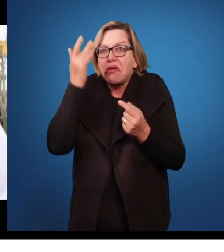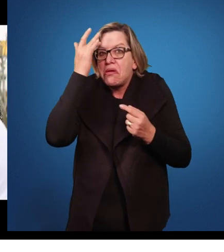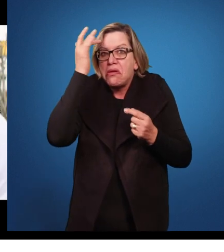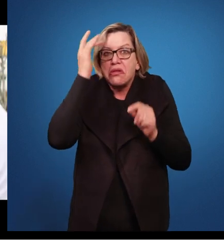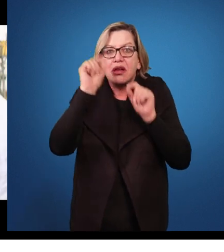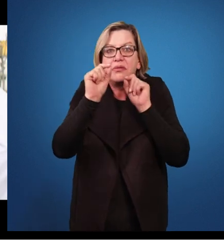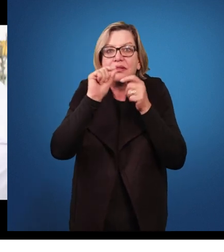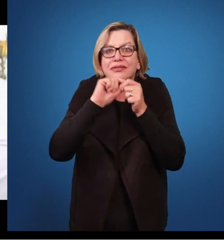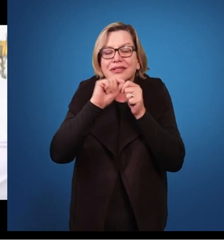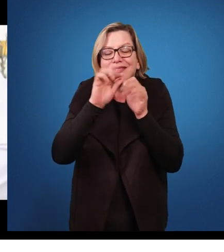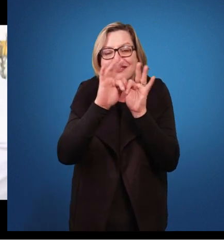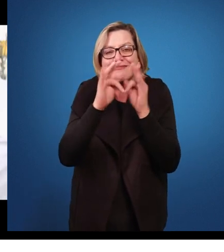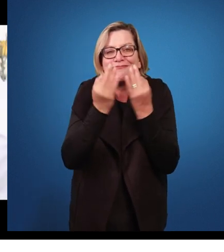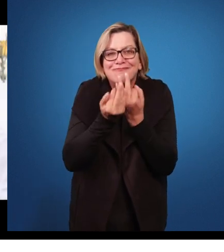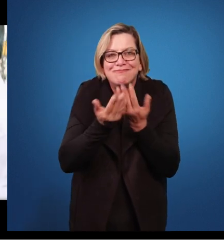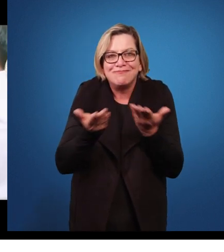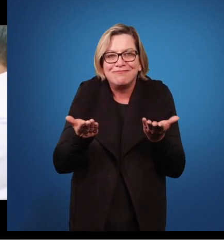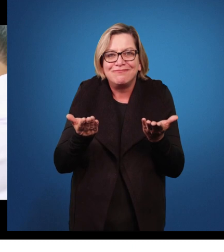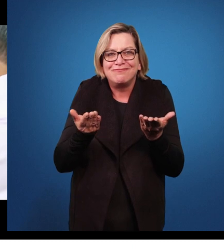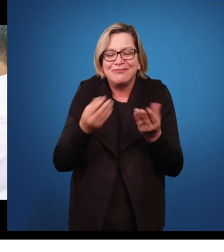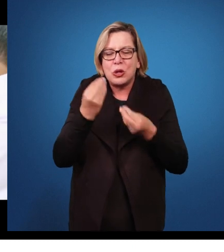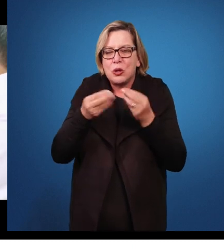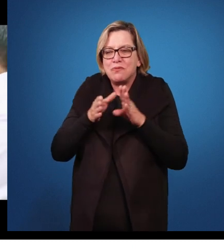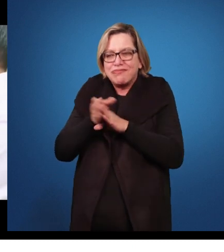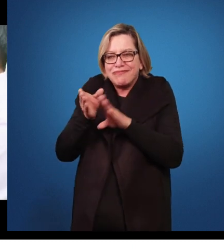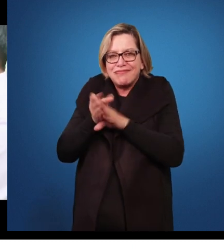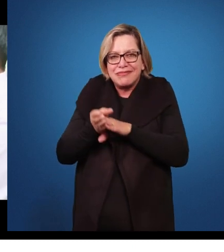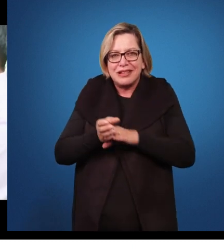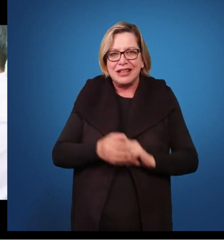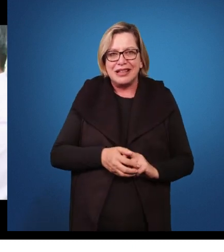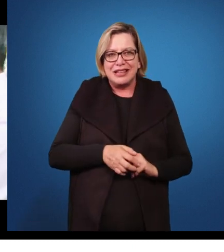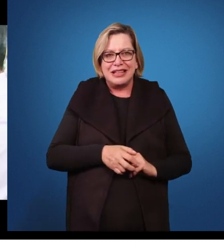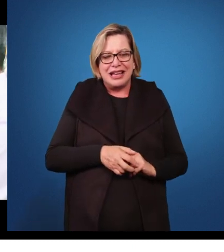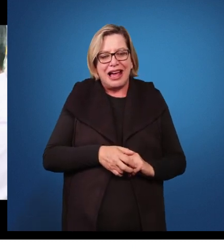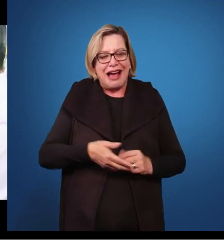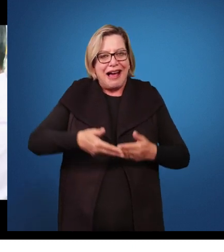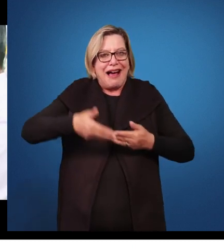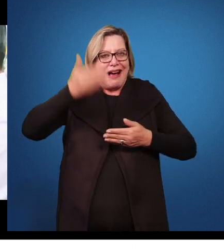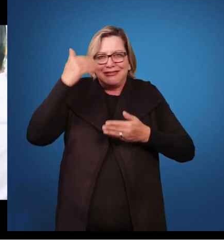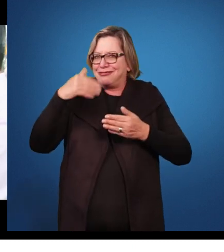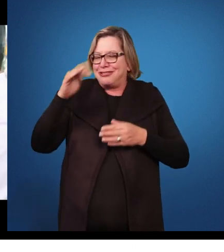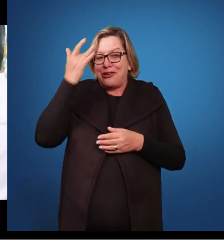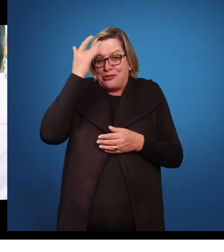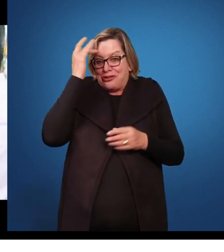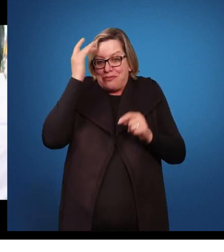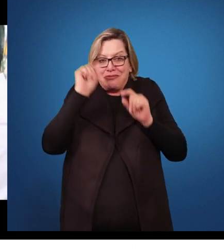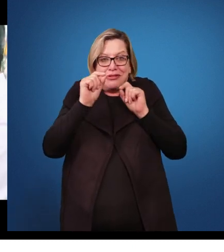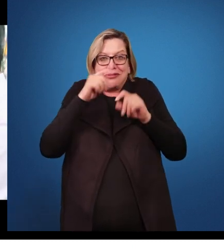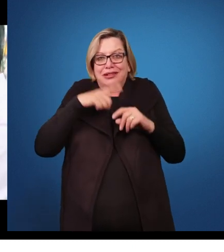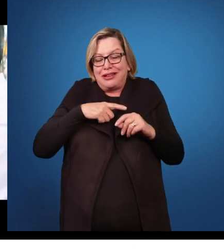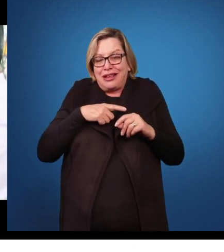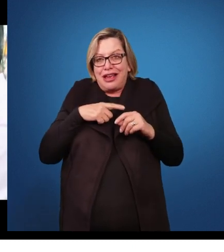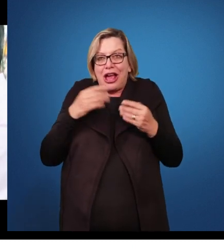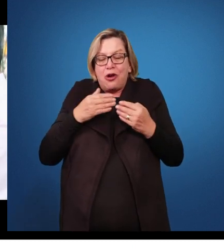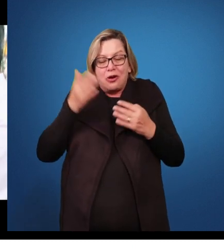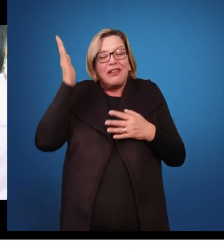a família, né? É como se dissesse assim, até então eu não sabia o que ele tinha, mas agora eu sei, é superdotado, e faço o que com ele?